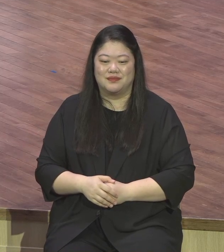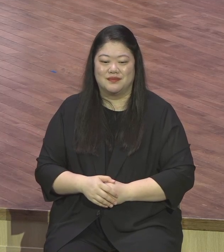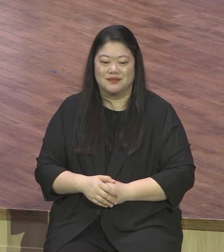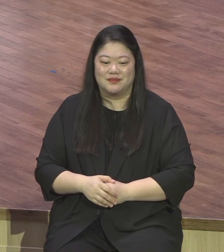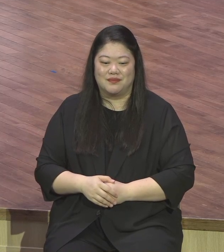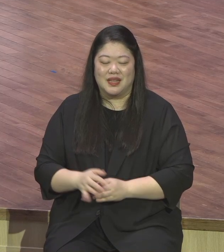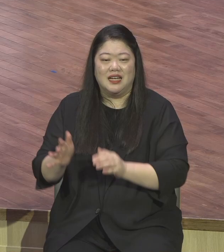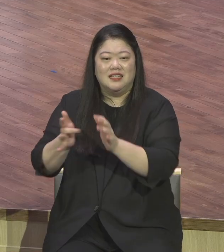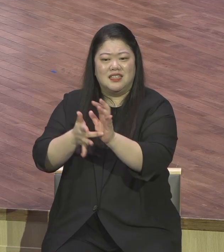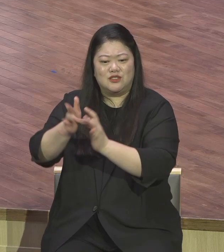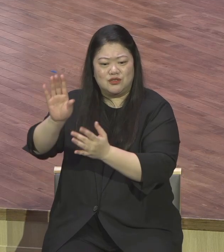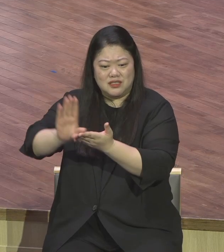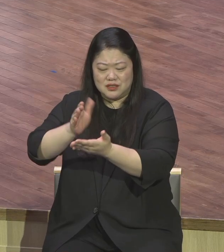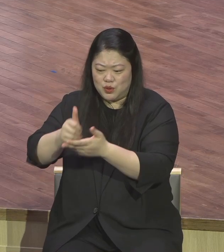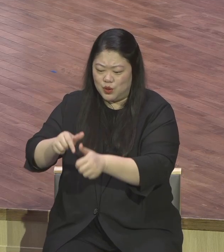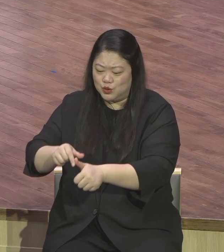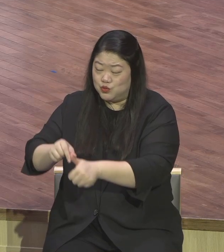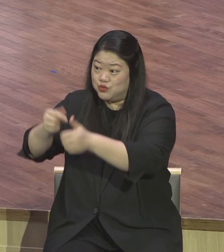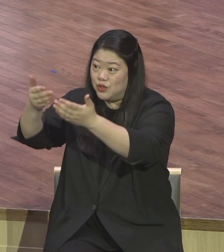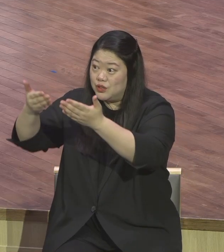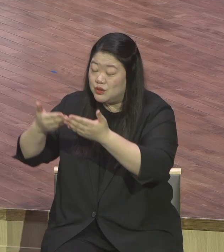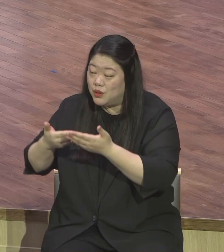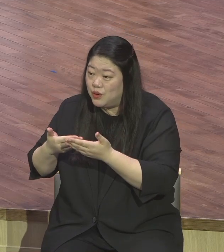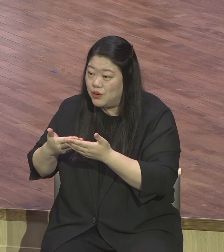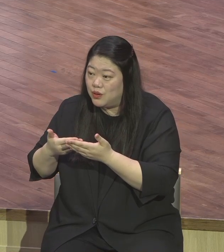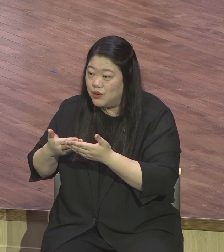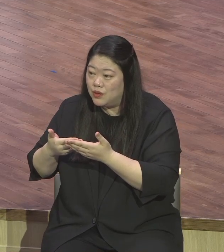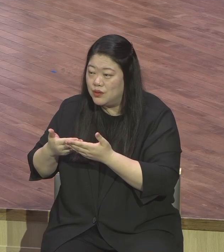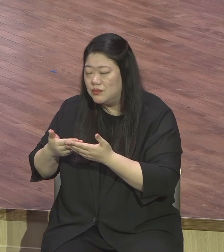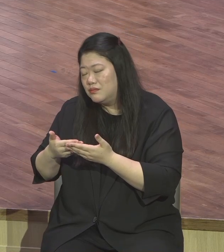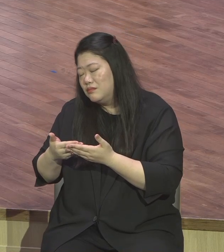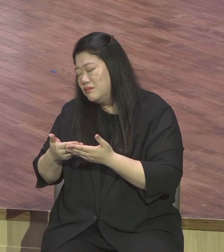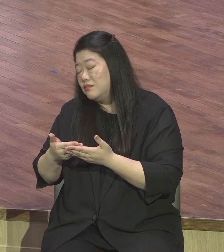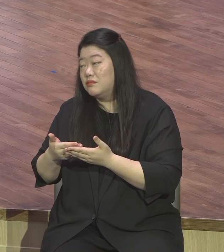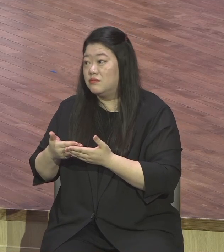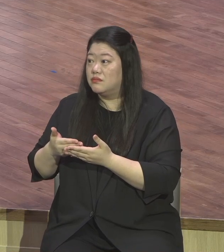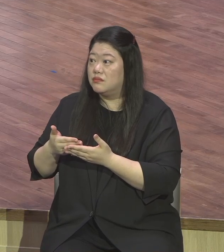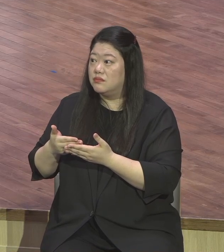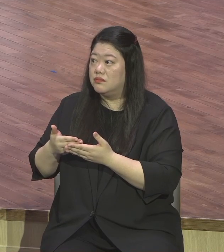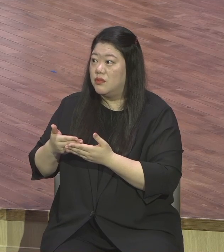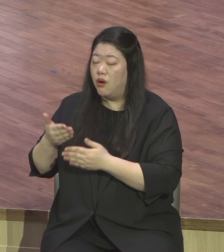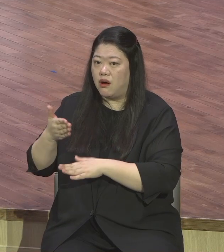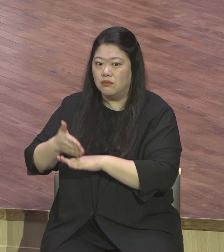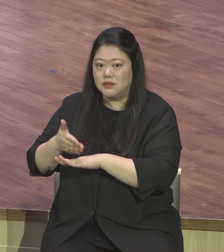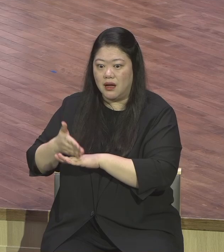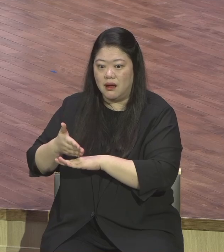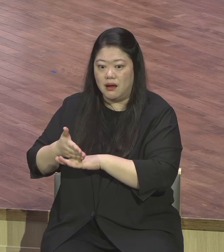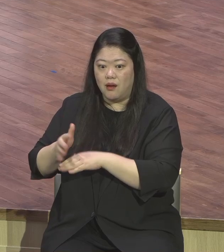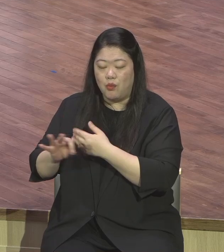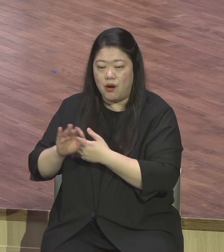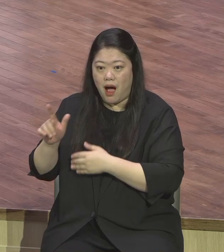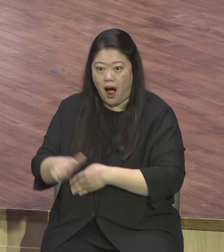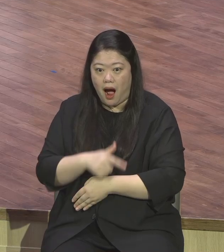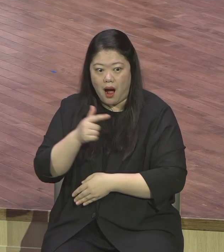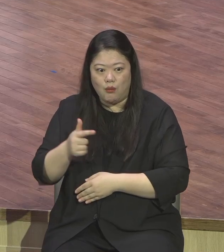구원에 대한 감사의 고백을 하면서 시작하면 삶이 달라지지 영적으로